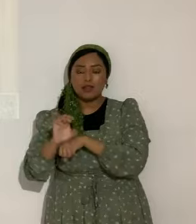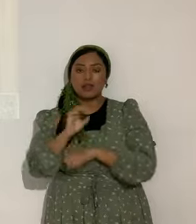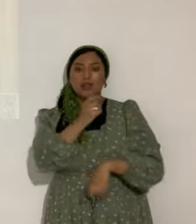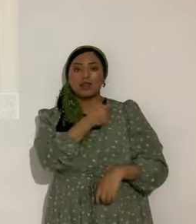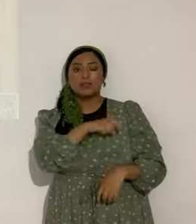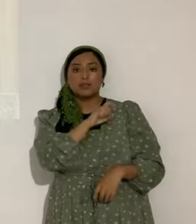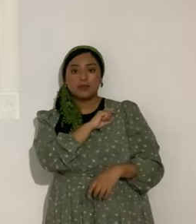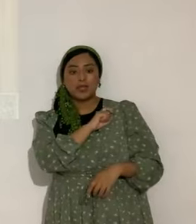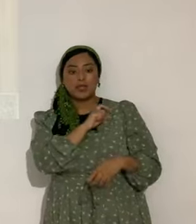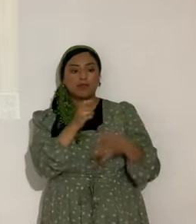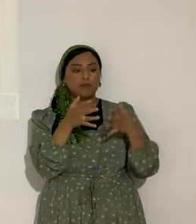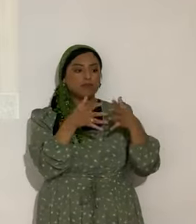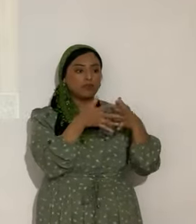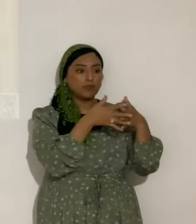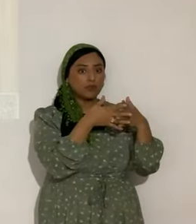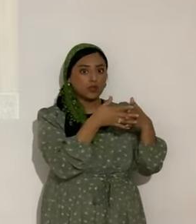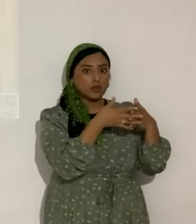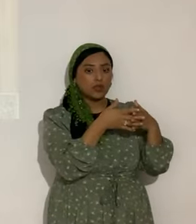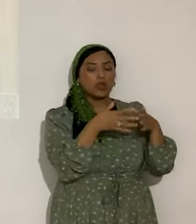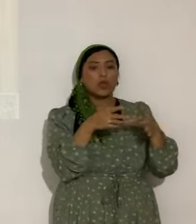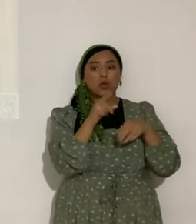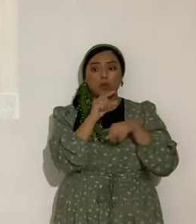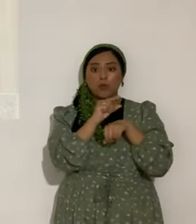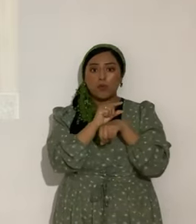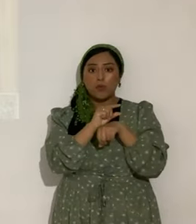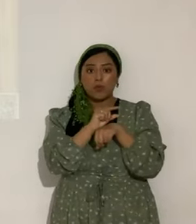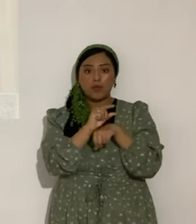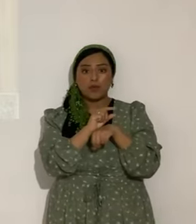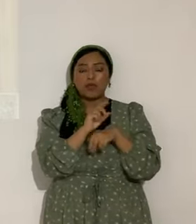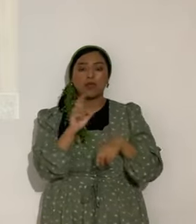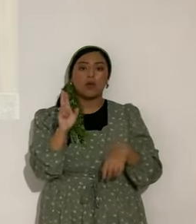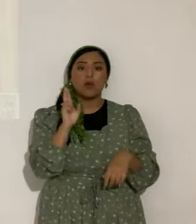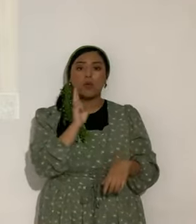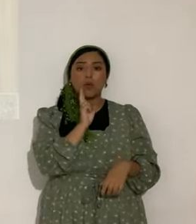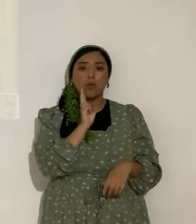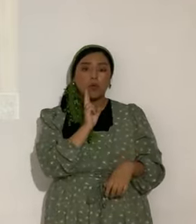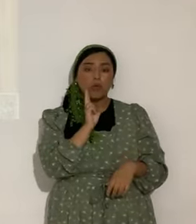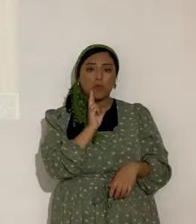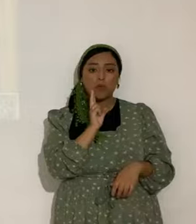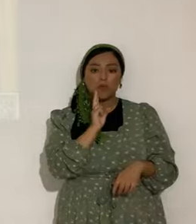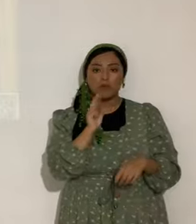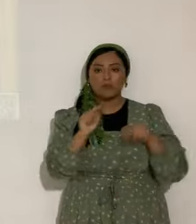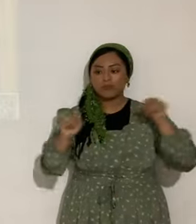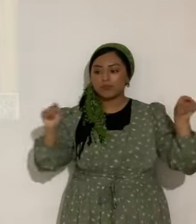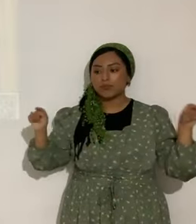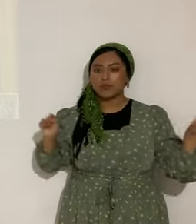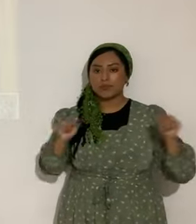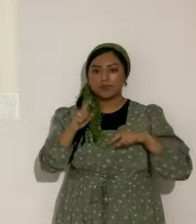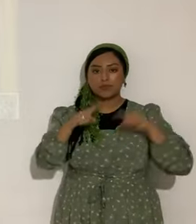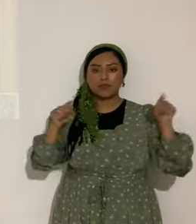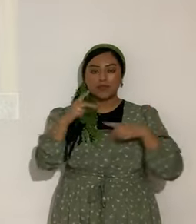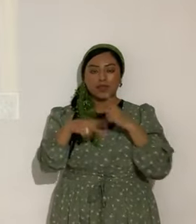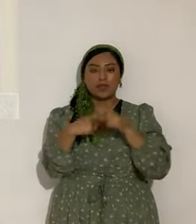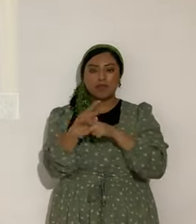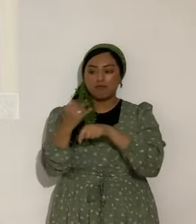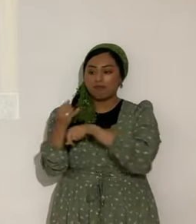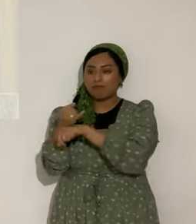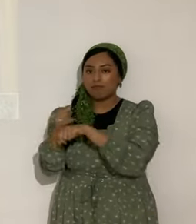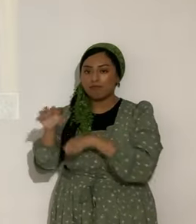Finlandia, Grecia, Guatemala, Honduras, Holanda, Inglaterra, Isla de Curaçao, Islas Canarias, Islandia, Italia, México,